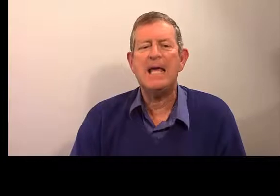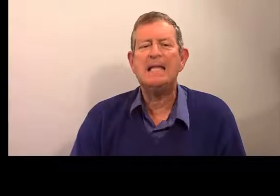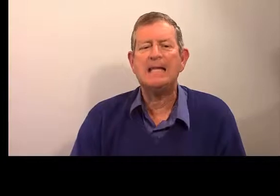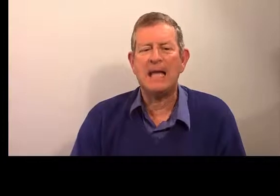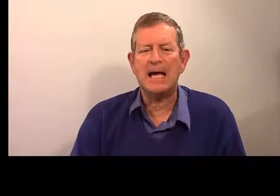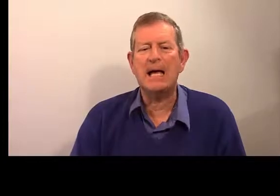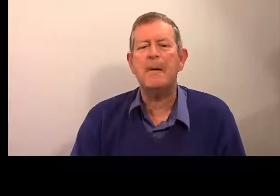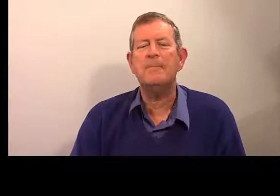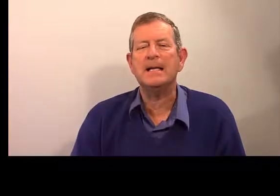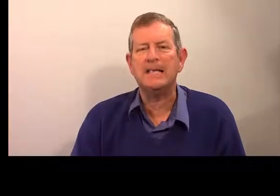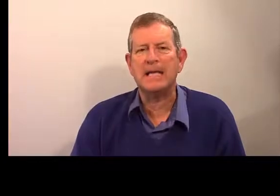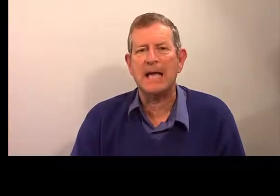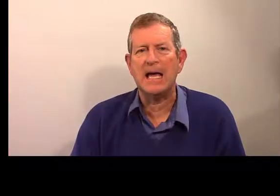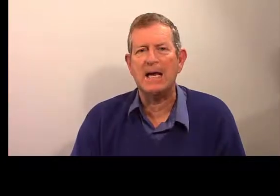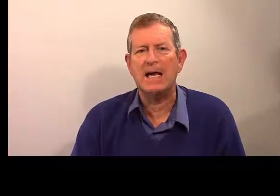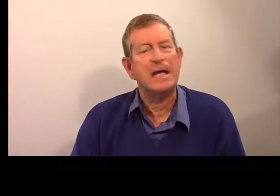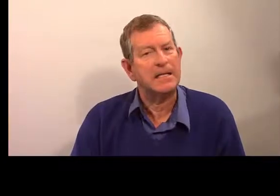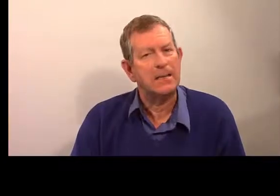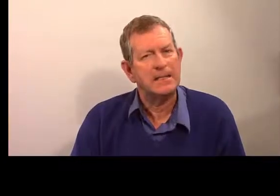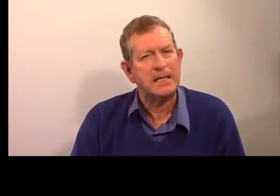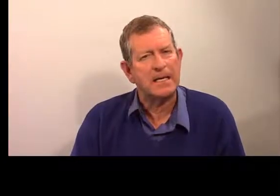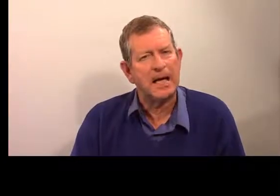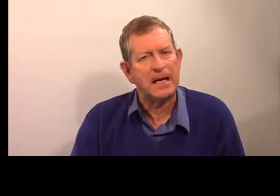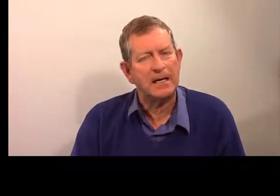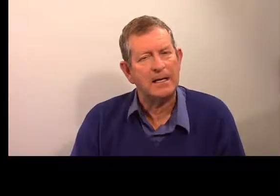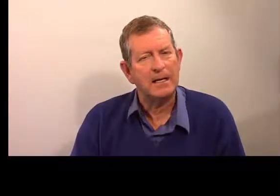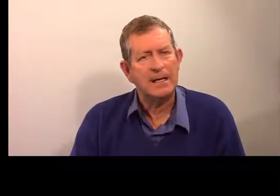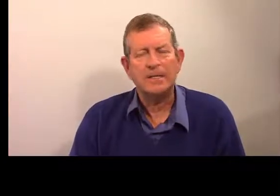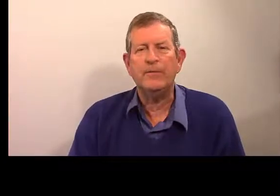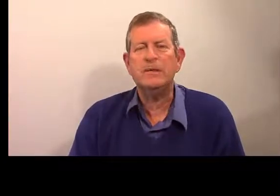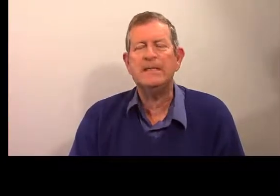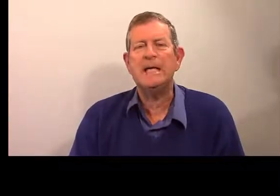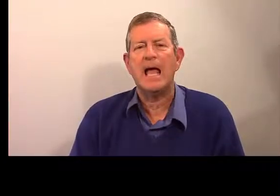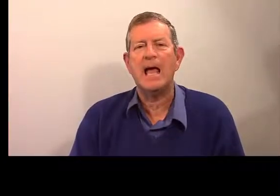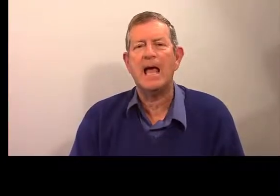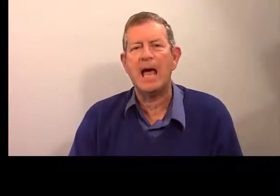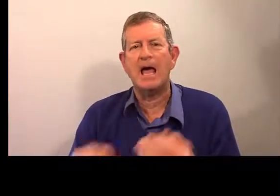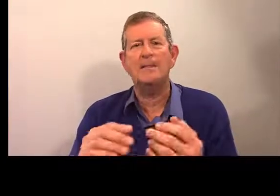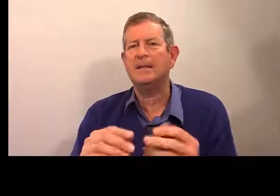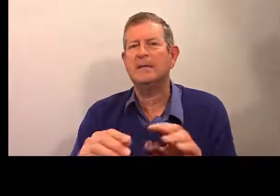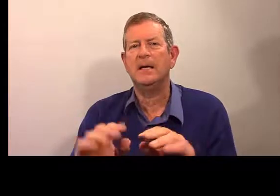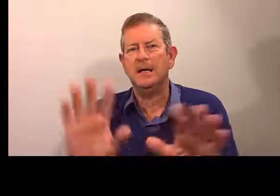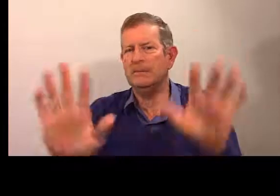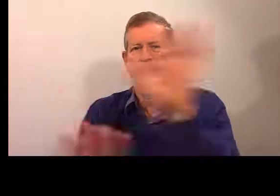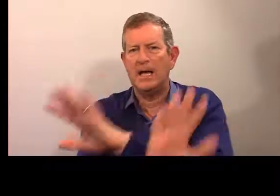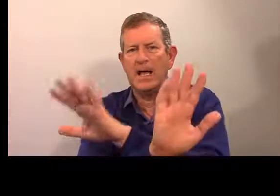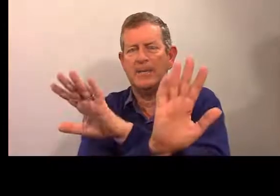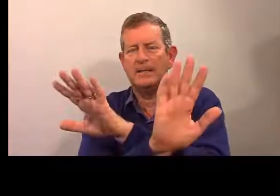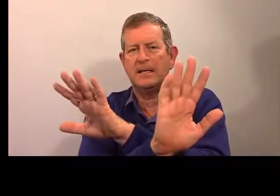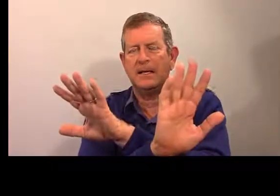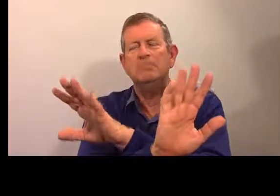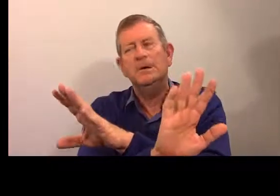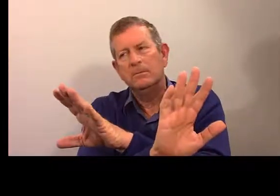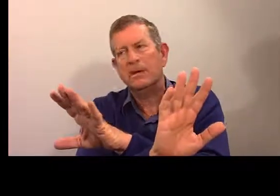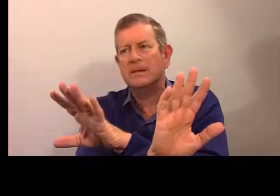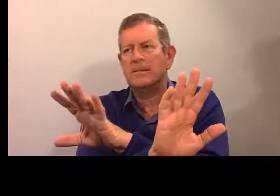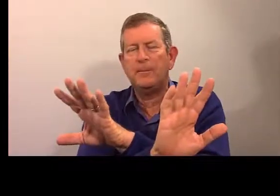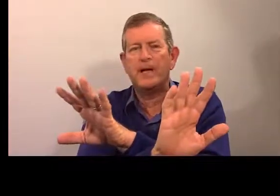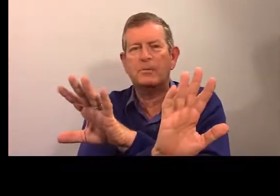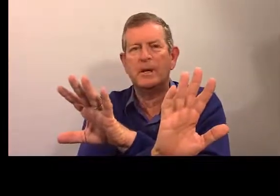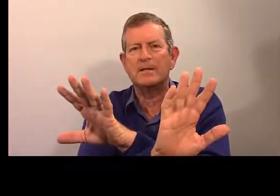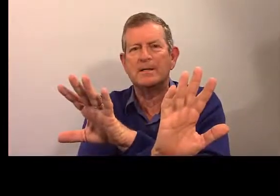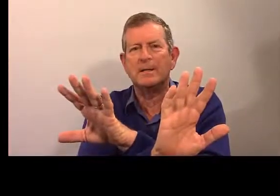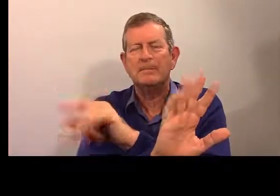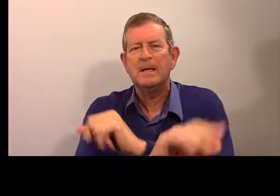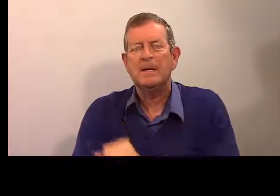« Est-elle mexicaine ? » Est-elle mexicaine ? » Si vous avez dit « est-elle mexicaine ? » Est-elle mexicaine ? » Ça